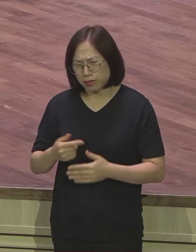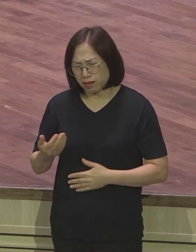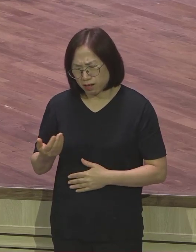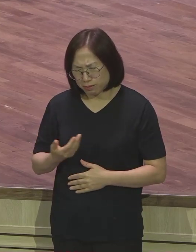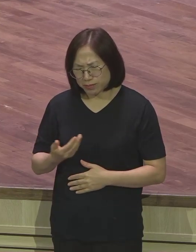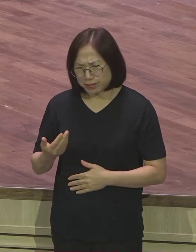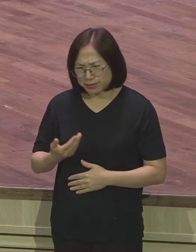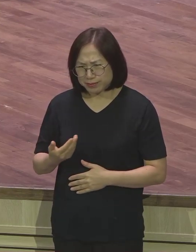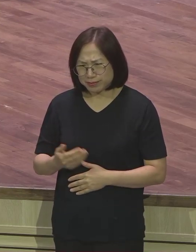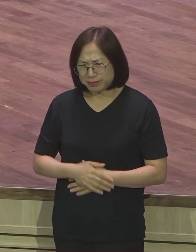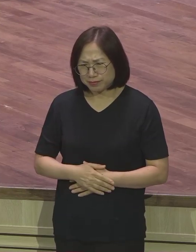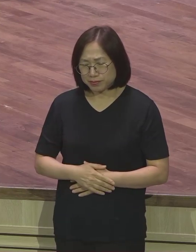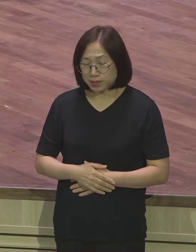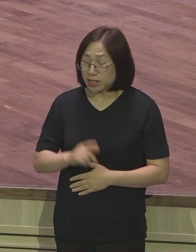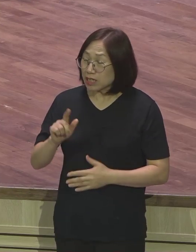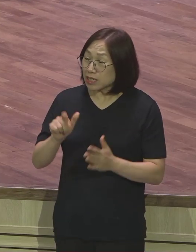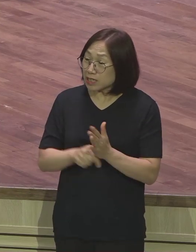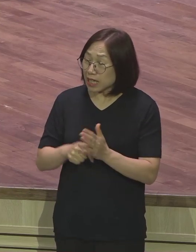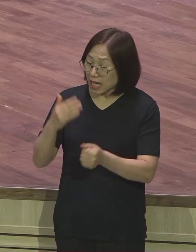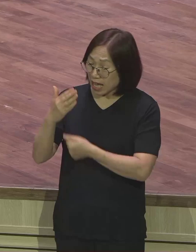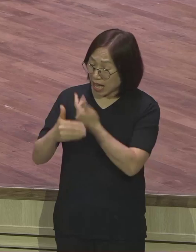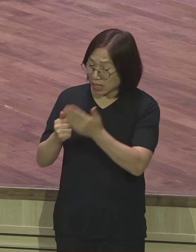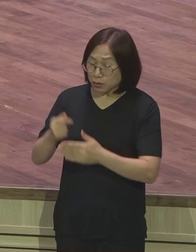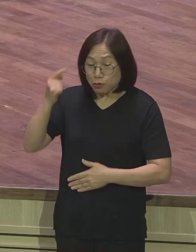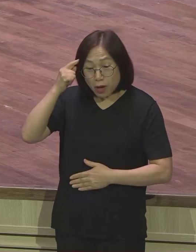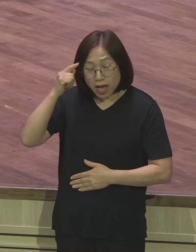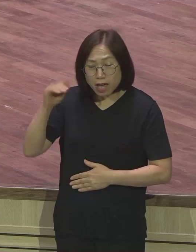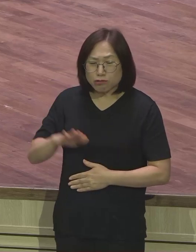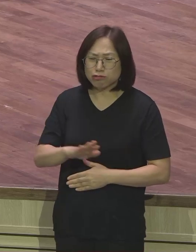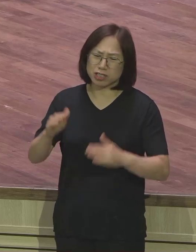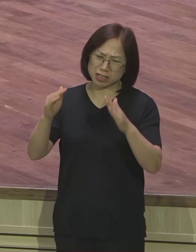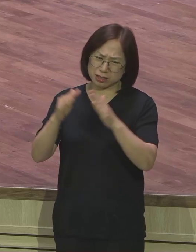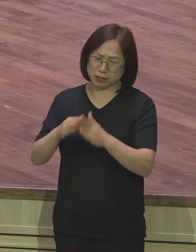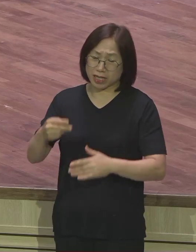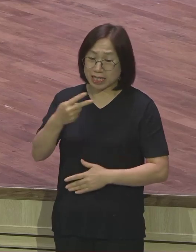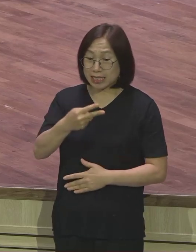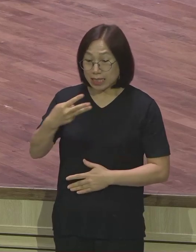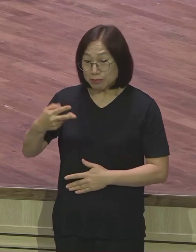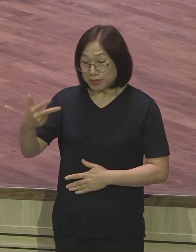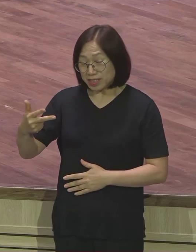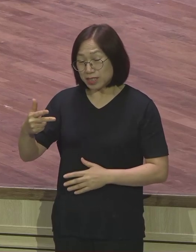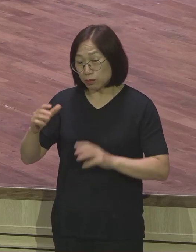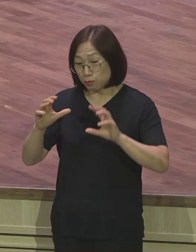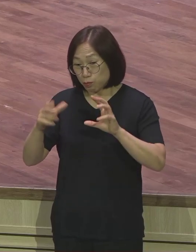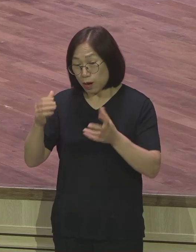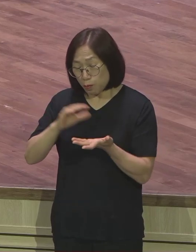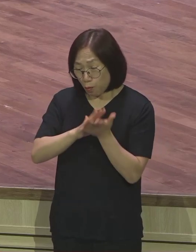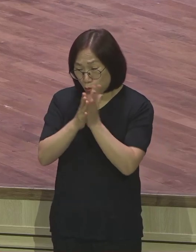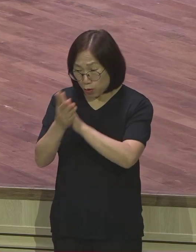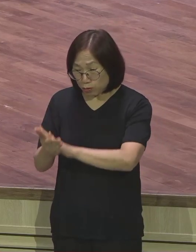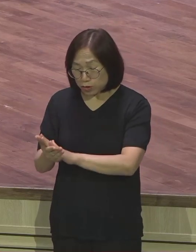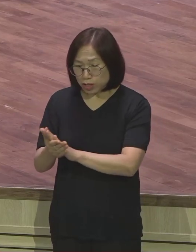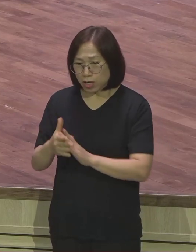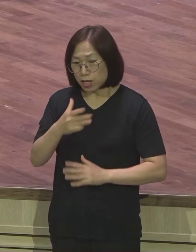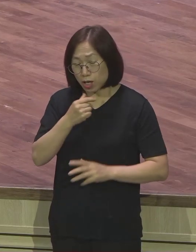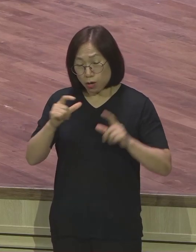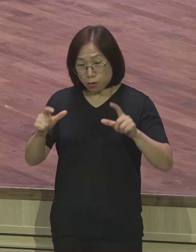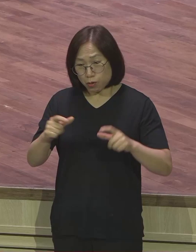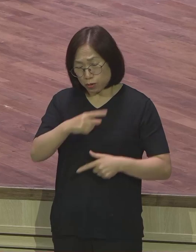그때 하나님이 왜 우리 가정에 237보고르기 237보고말을 위해서 237보고말을 영어권 다민족이냐 TCK가